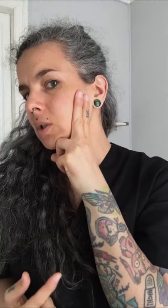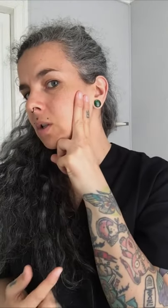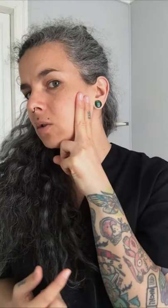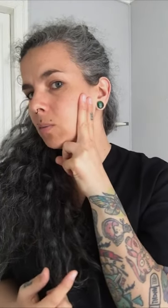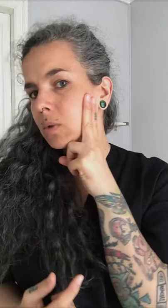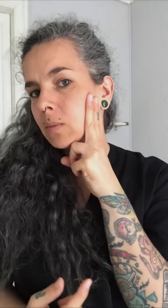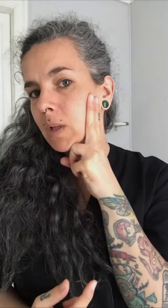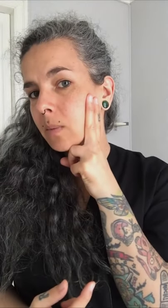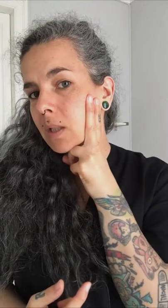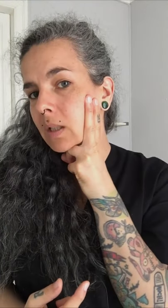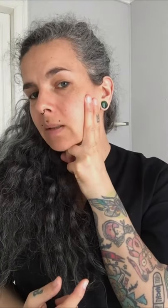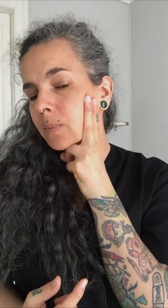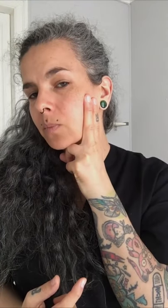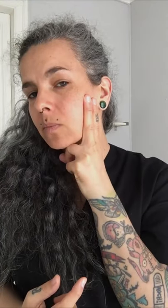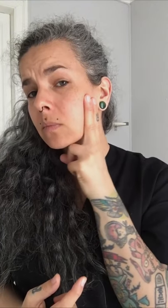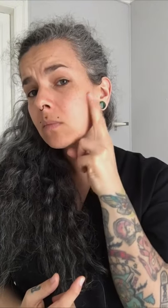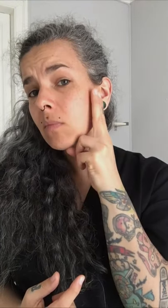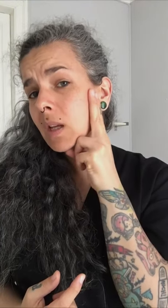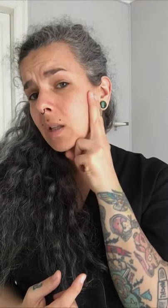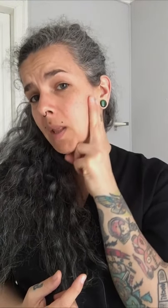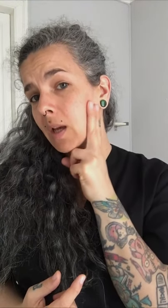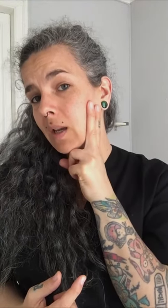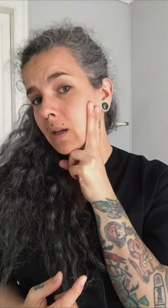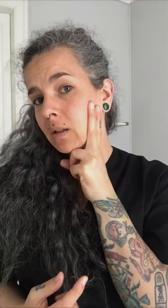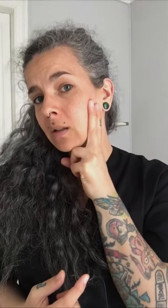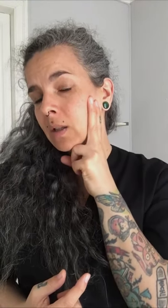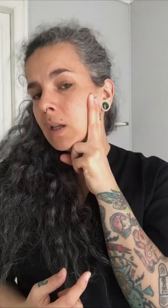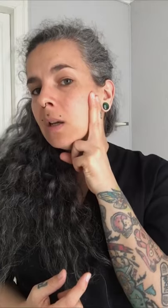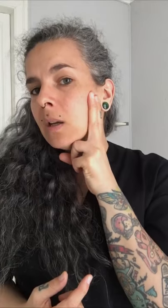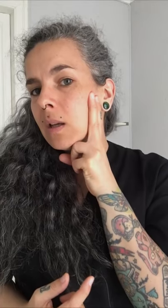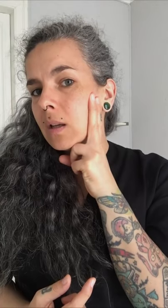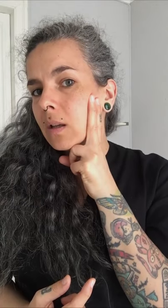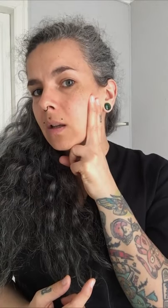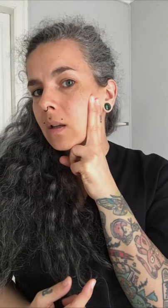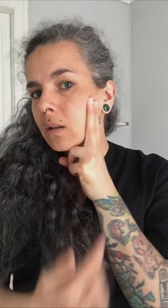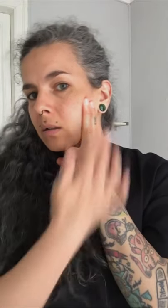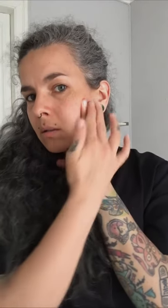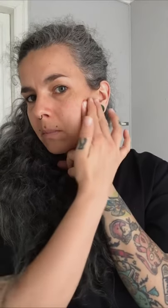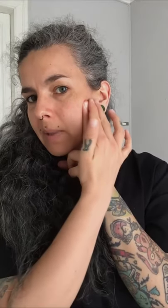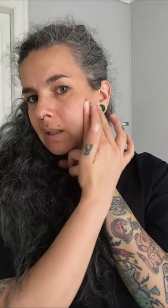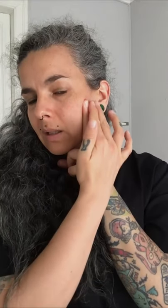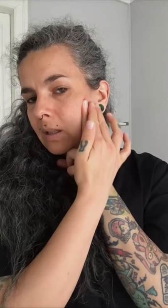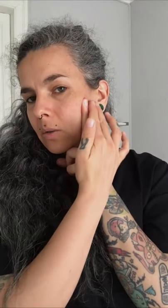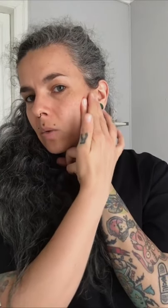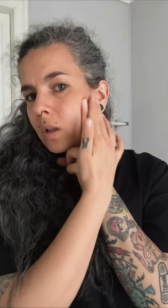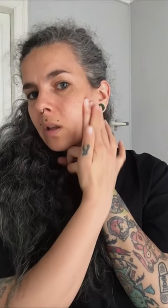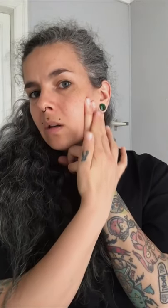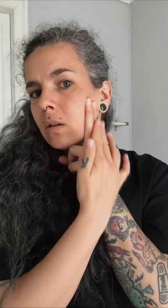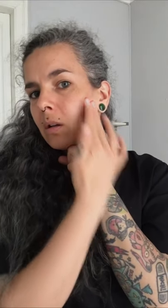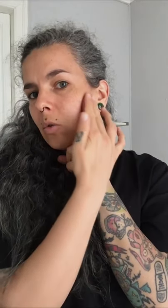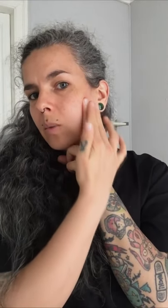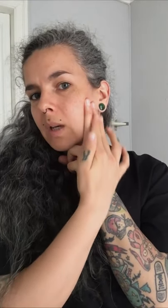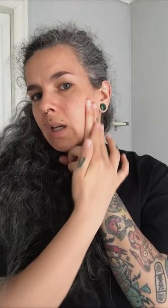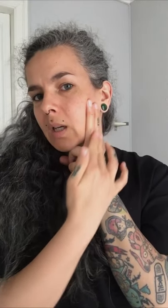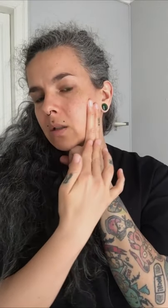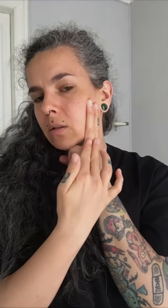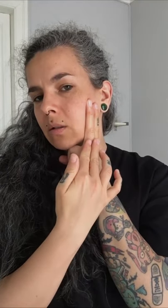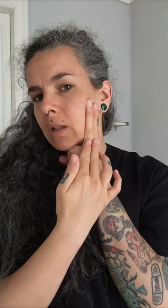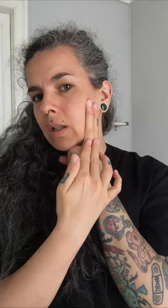dedos, aproximadamente, que tapizaría parte de la articulación y cubriría el resto de la